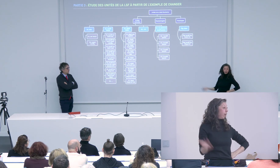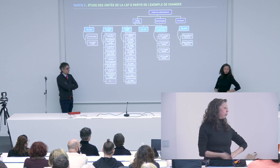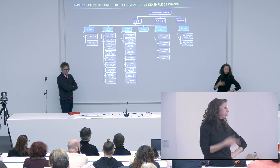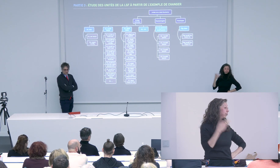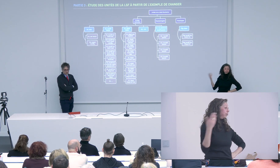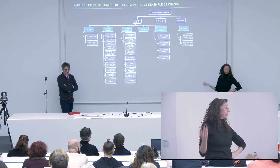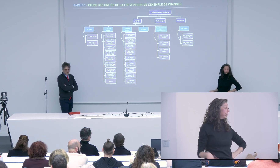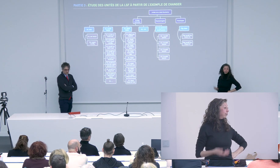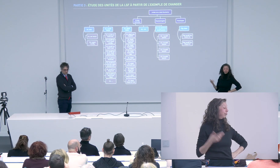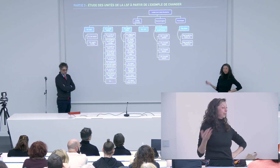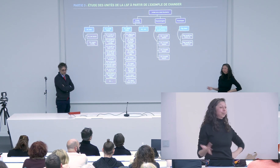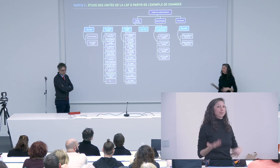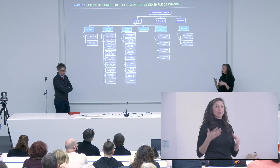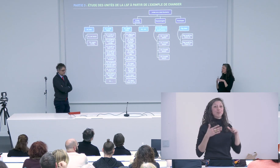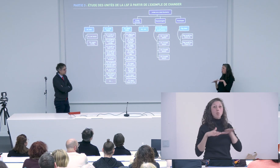je ne sais pas moi